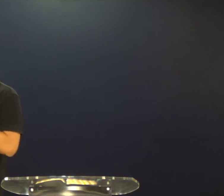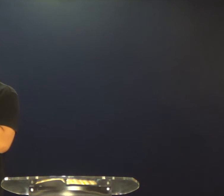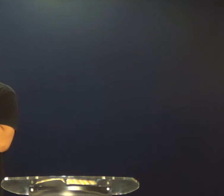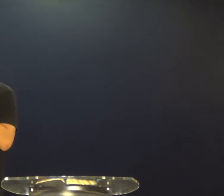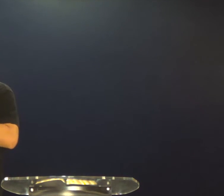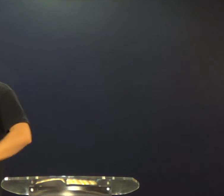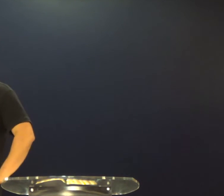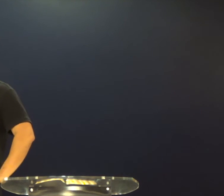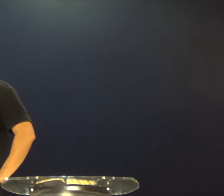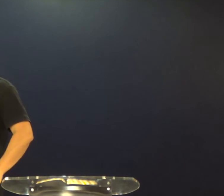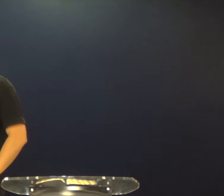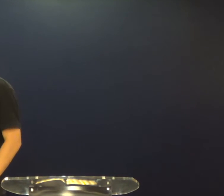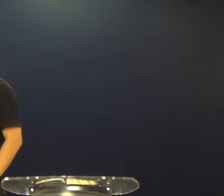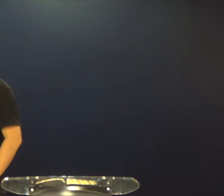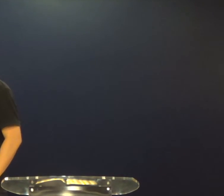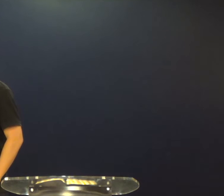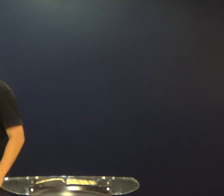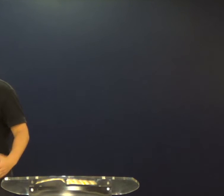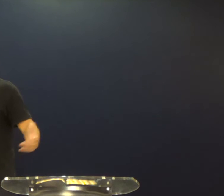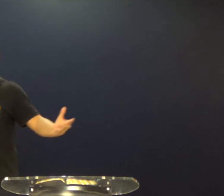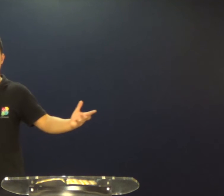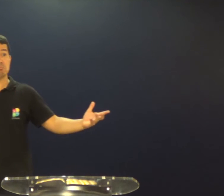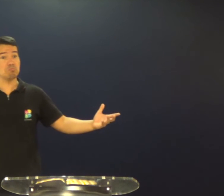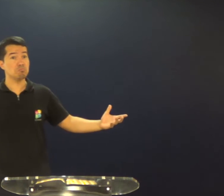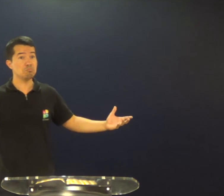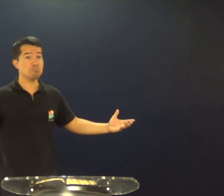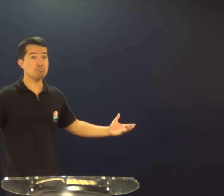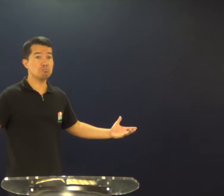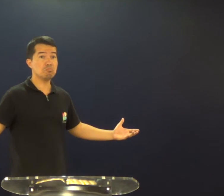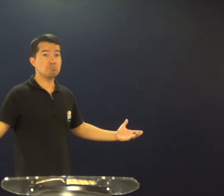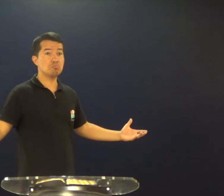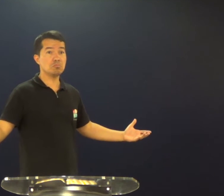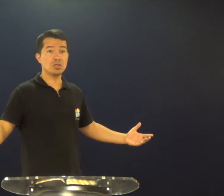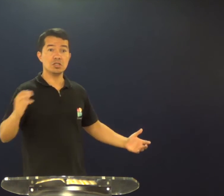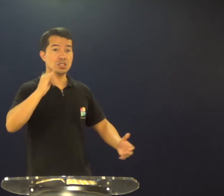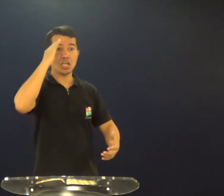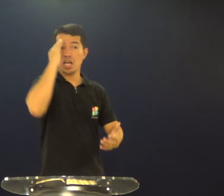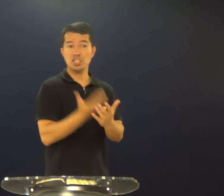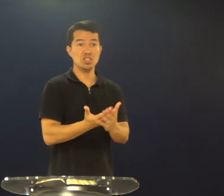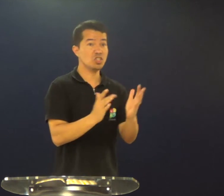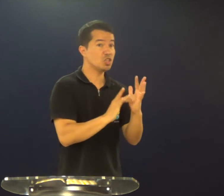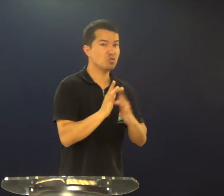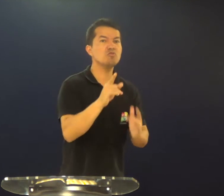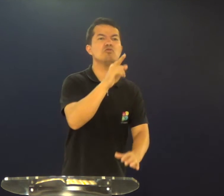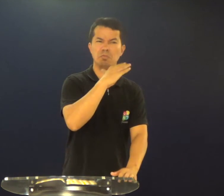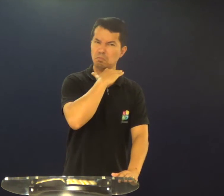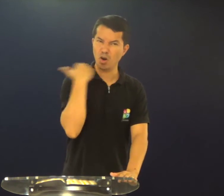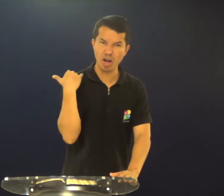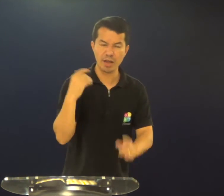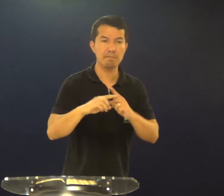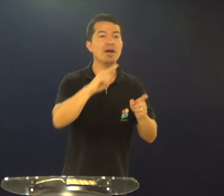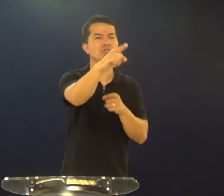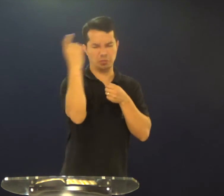Se você morrer, e for crente em Jesus Cristo,